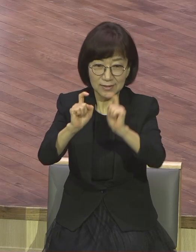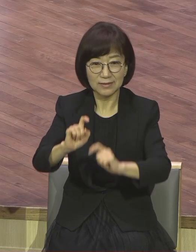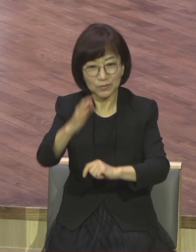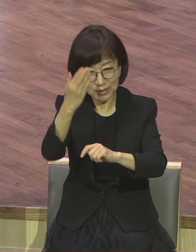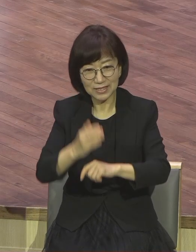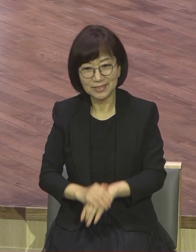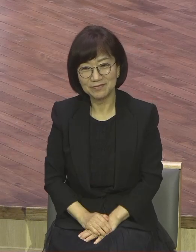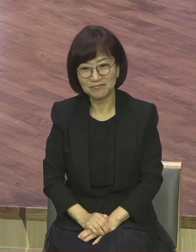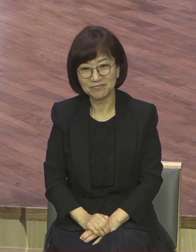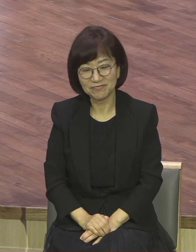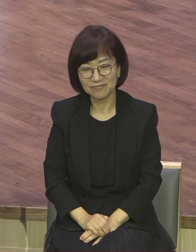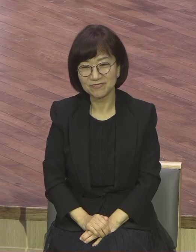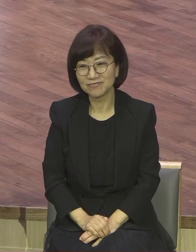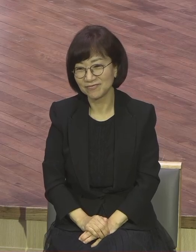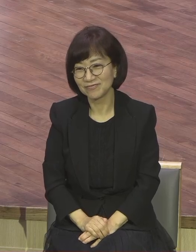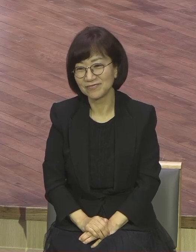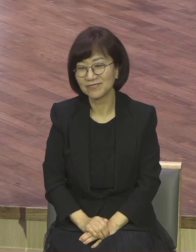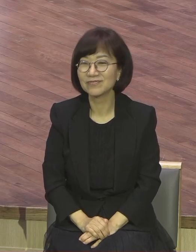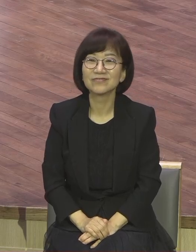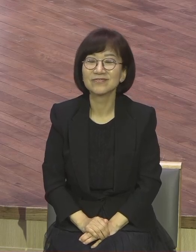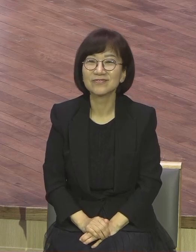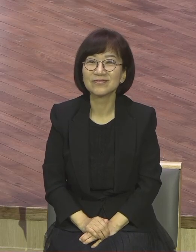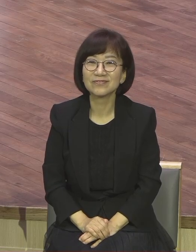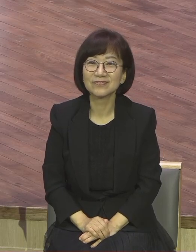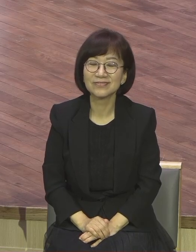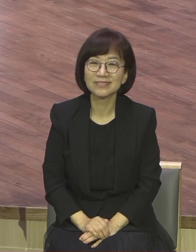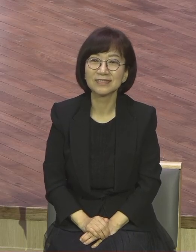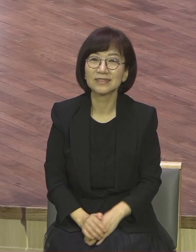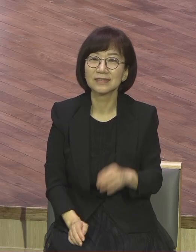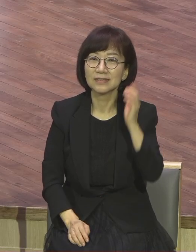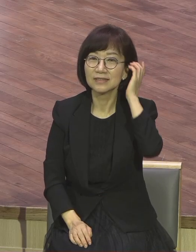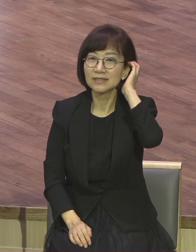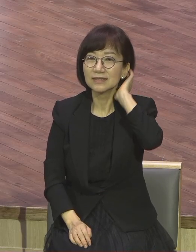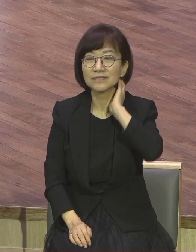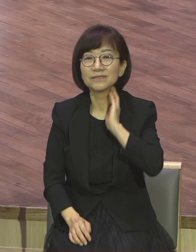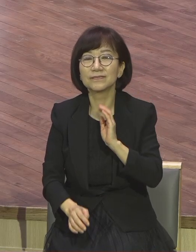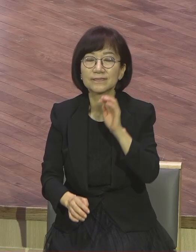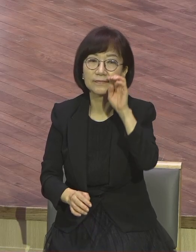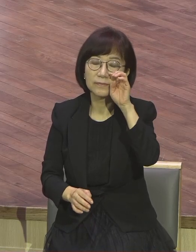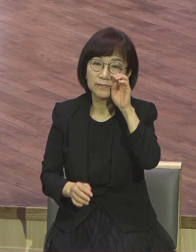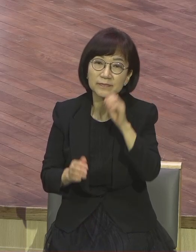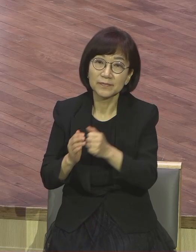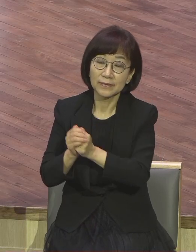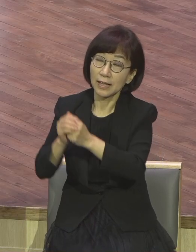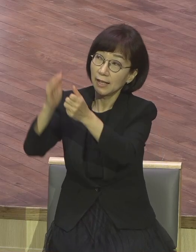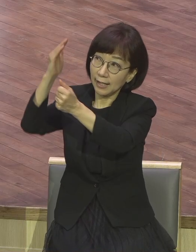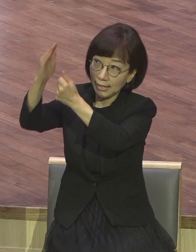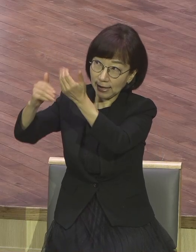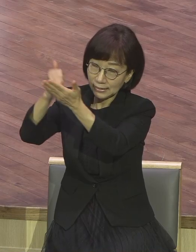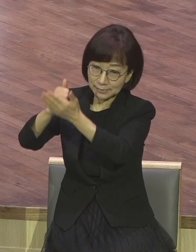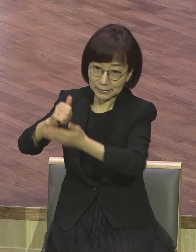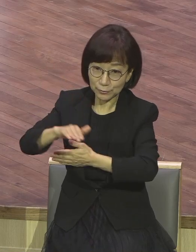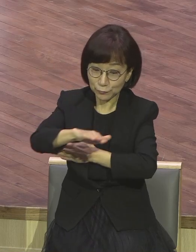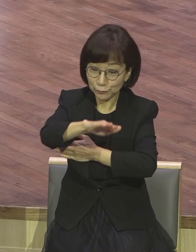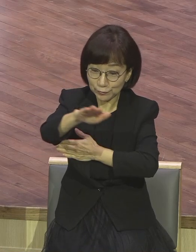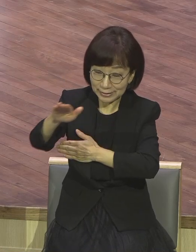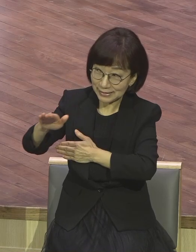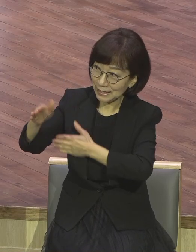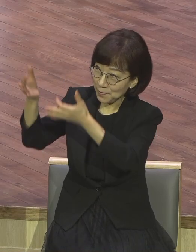이것이 하나님께서 우리를 향한 최대 기대치입니다. 우리를 향한 기대예요. 우리가 존재할